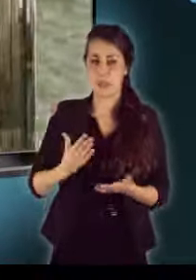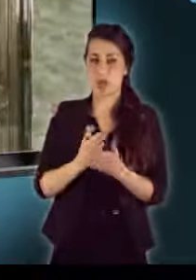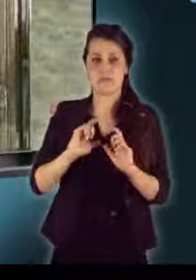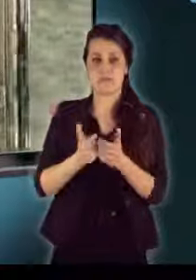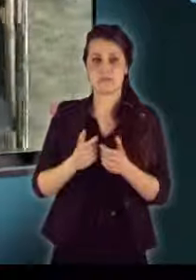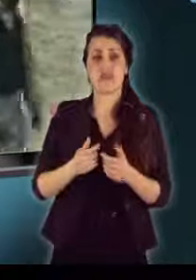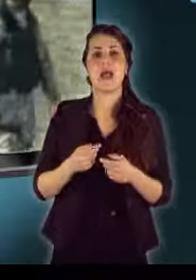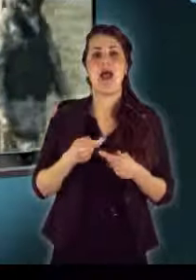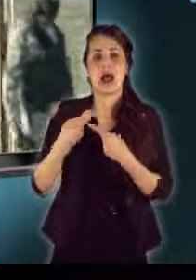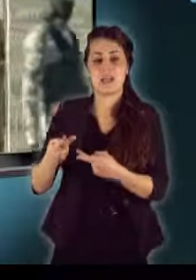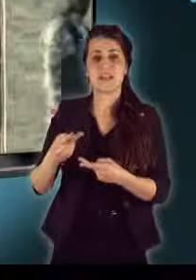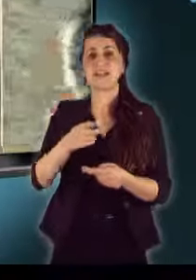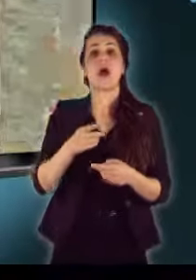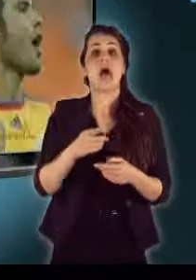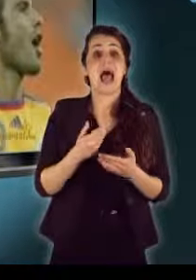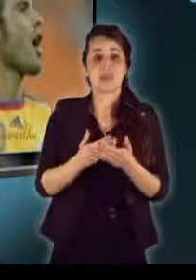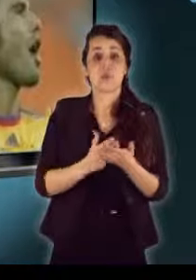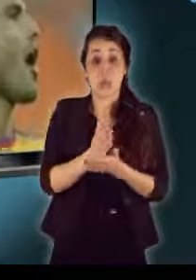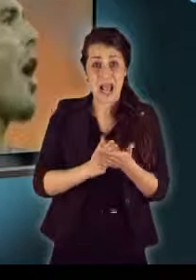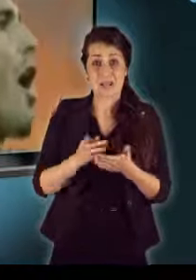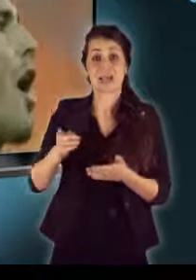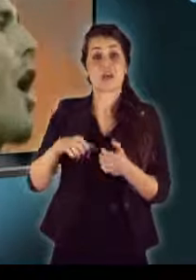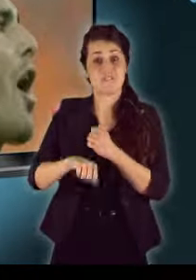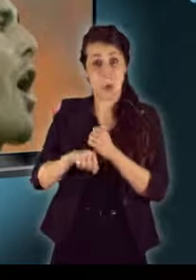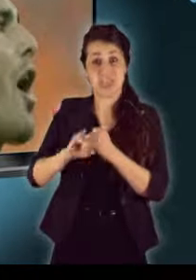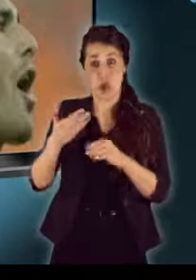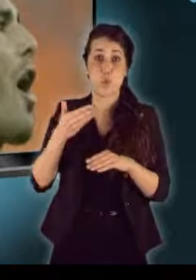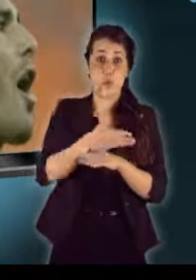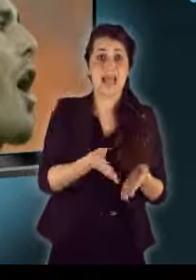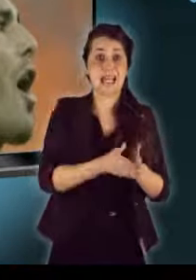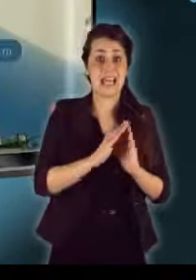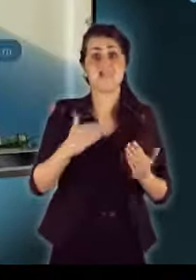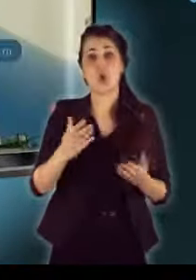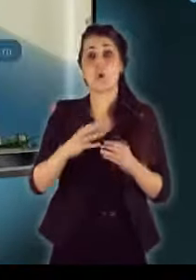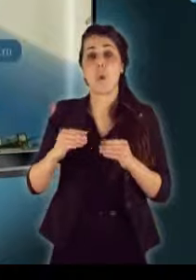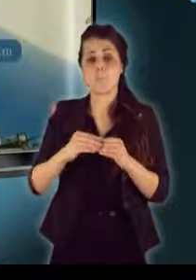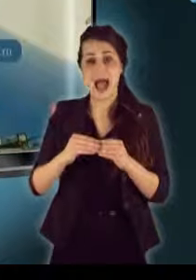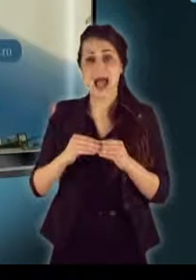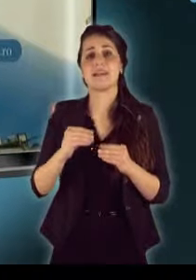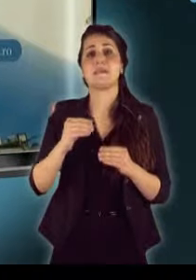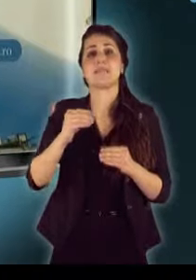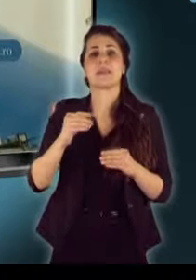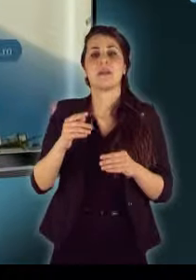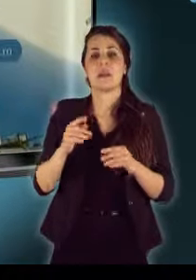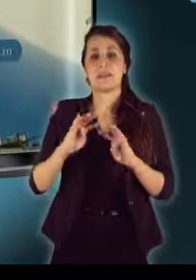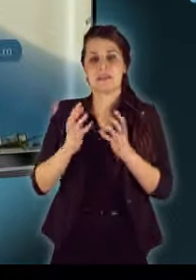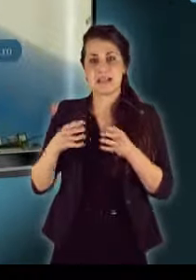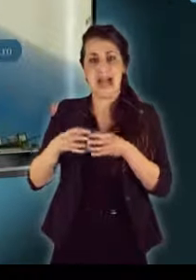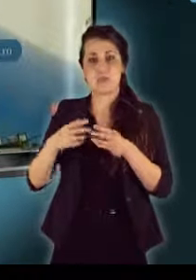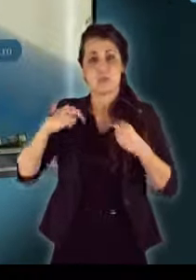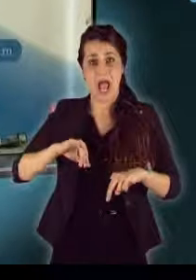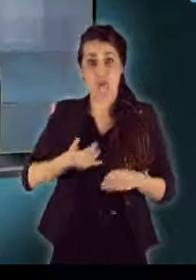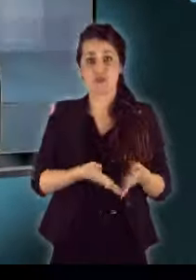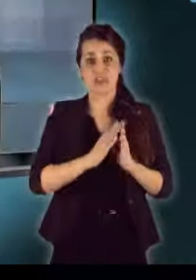tartóztatták szolgáltatásaikat, állítólag a válogatott focista Adrian Mutu, vagy a román szenátus volt elnöke Mircsa Joanna is igénybe vette.